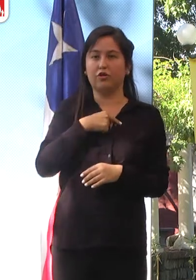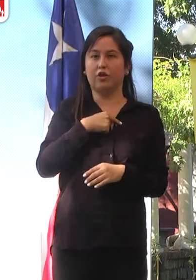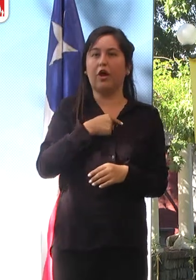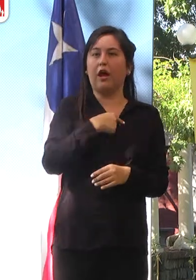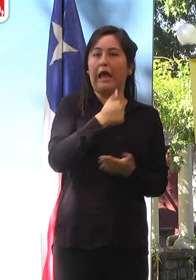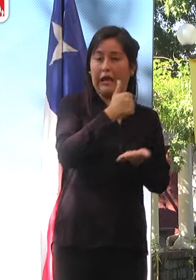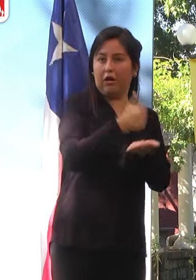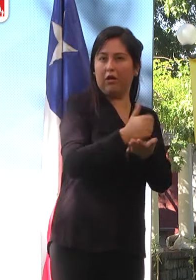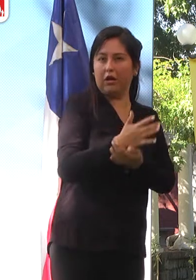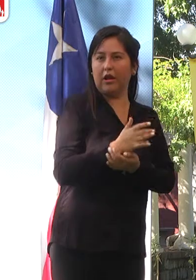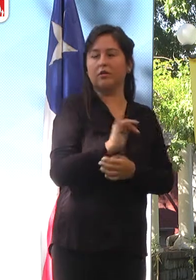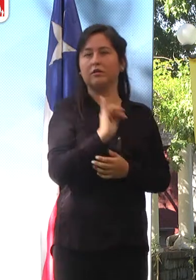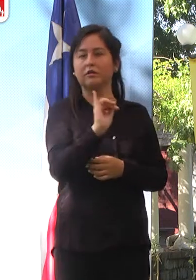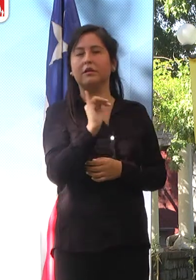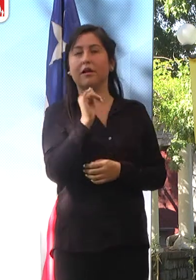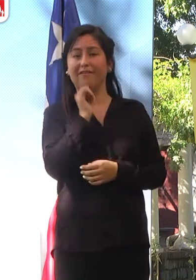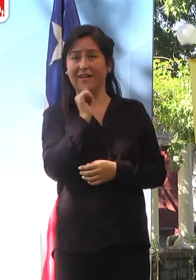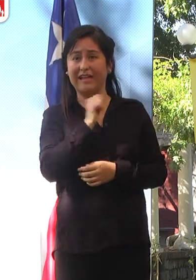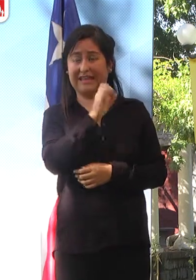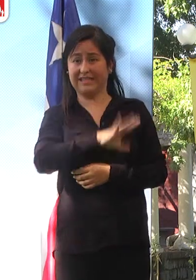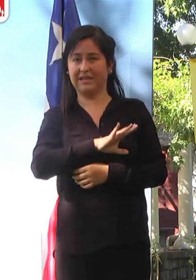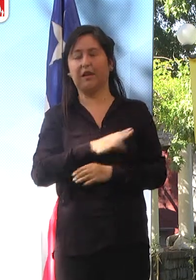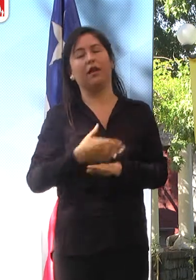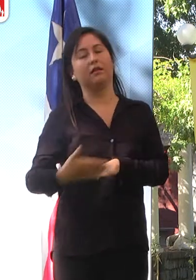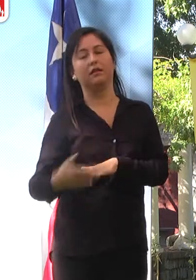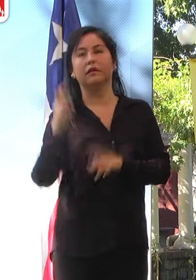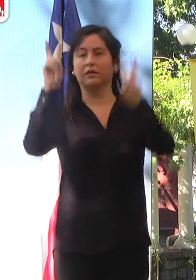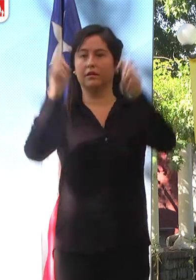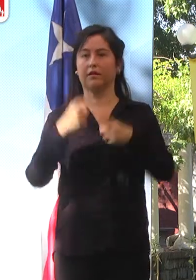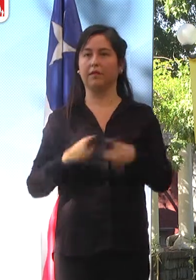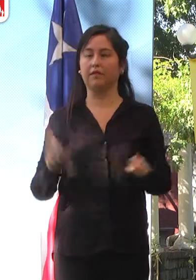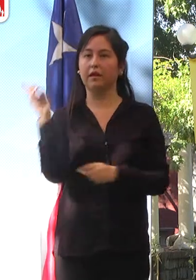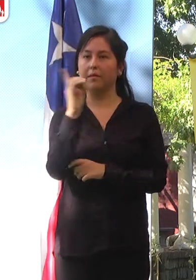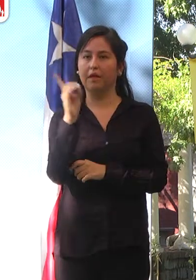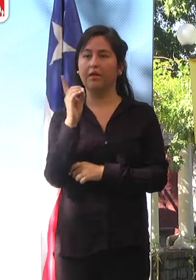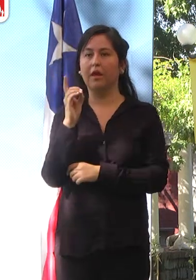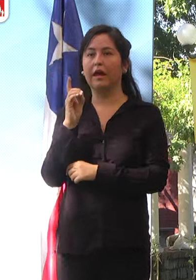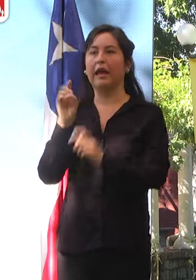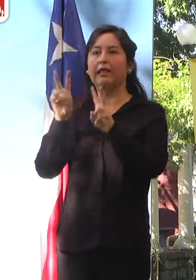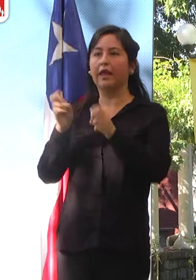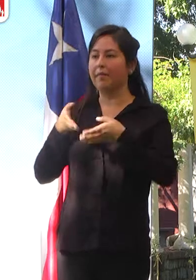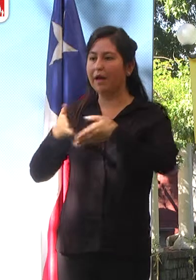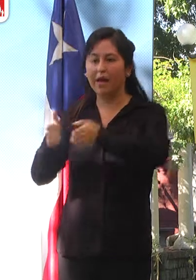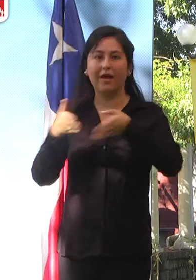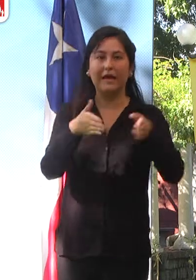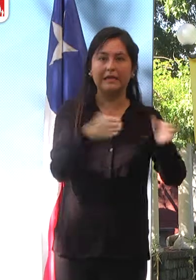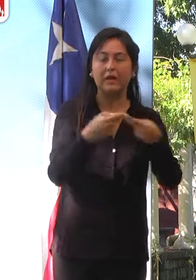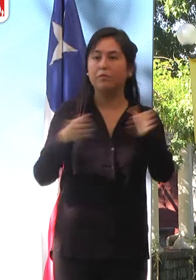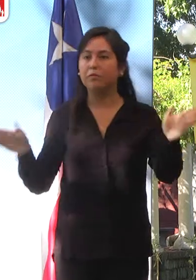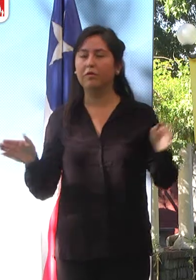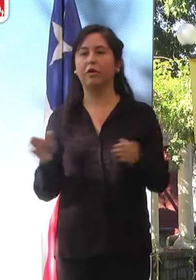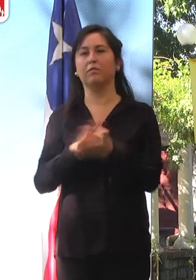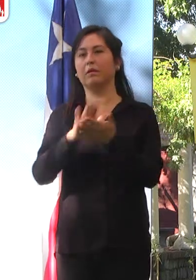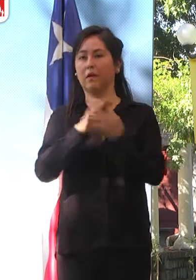delante en esta materia. Chile es un país que está muy atrasado en materia de discapacidad. Desde lo que tiene que ver en los accesos a los espacios públicos, las